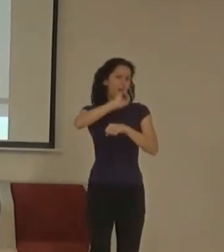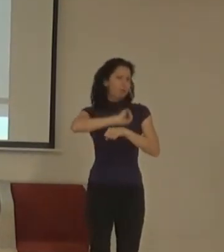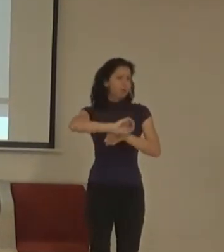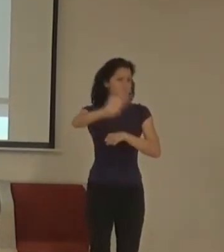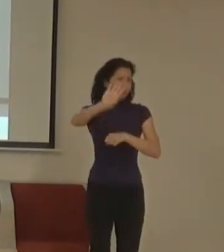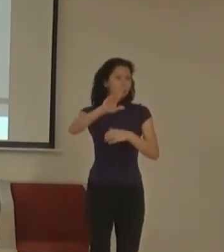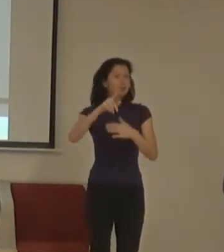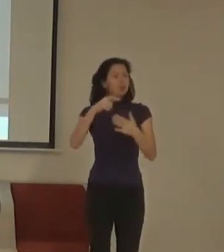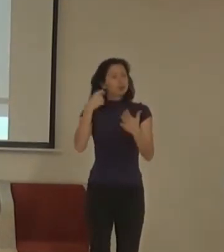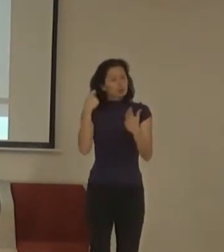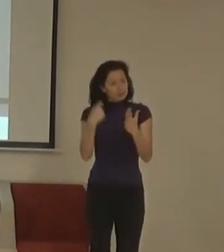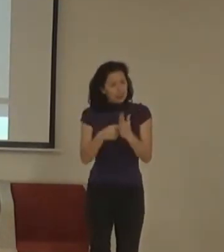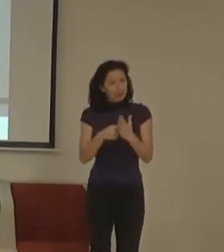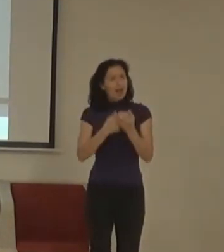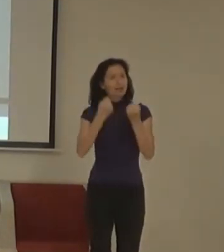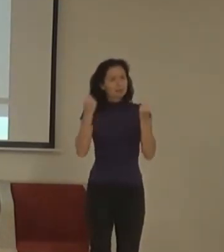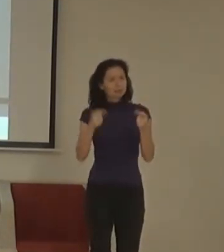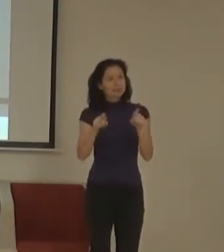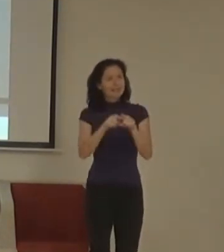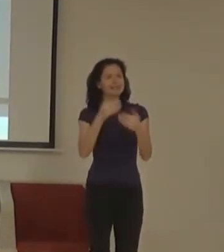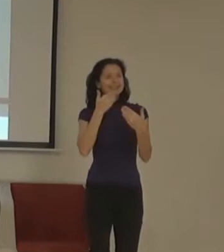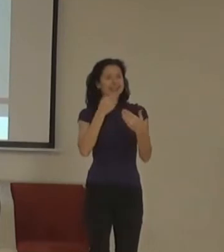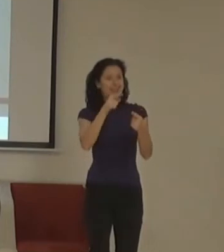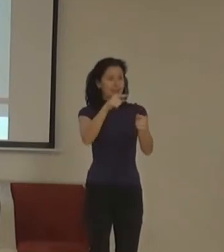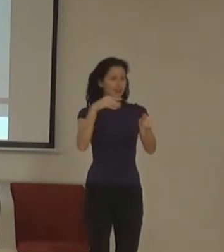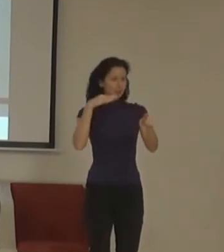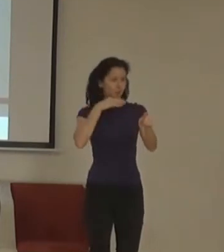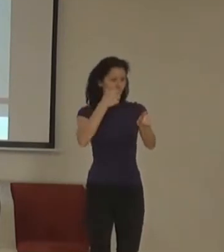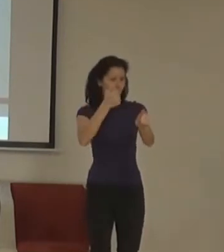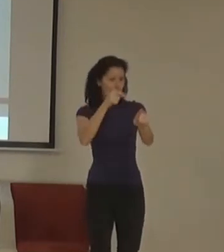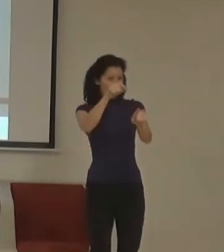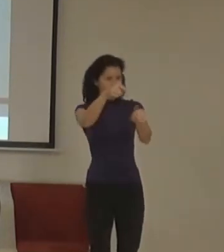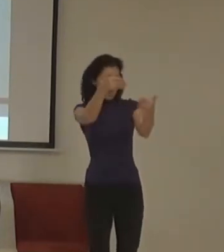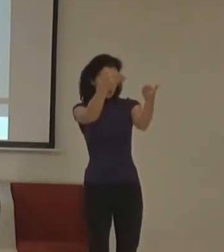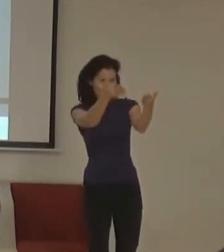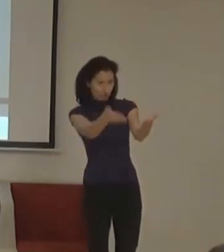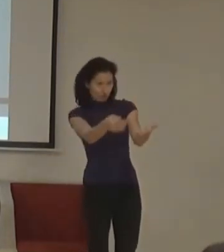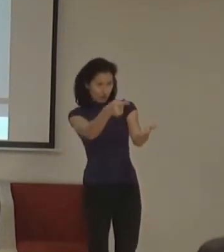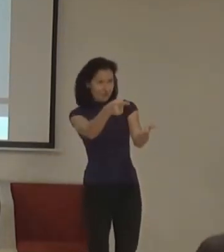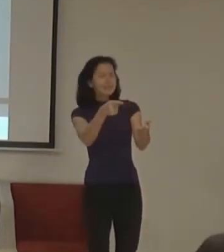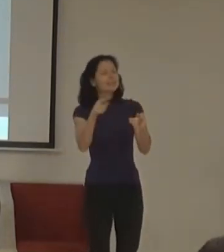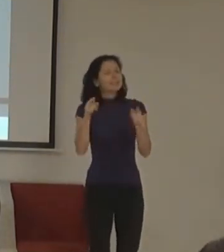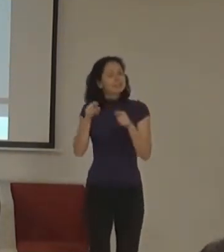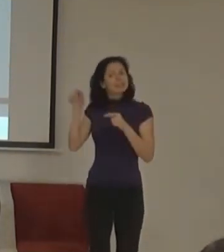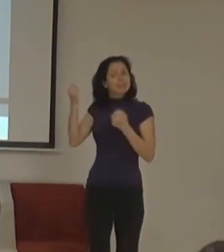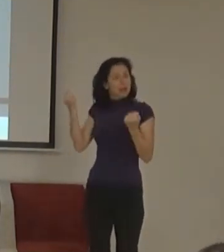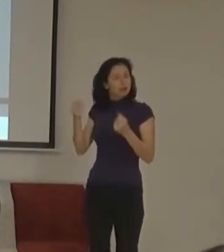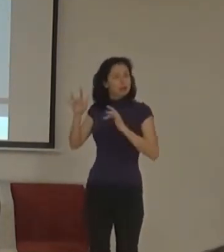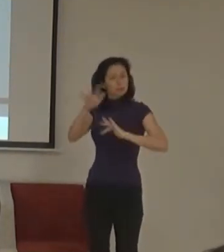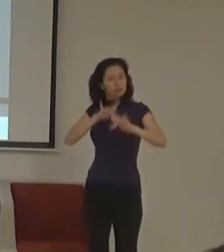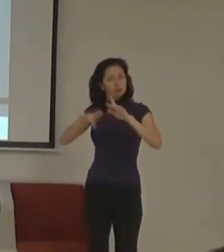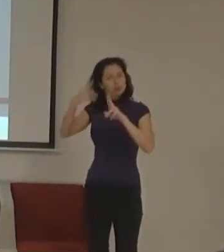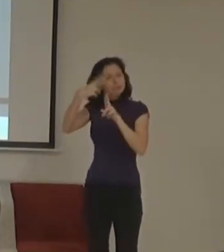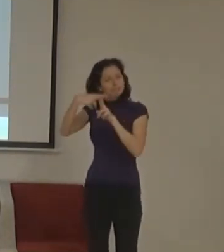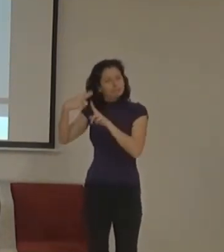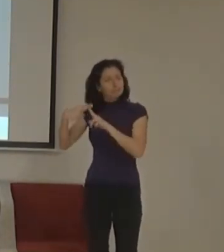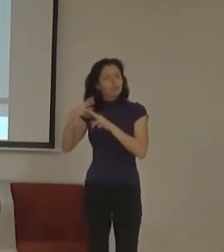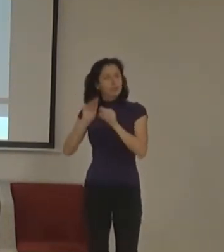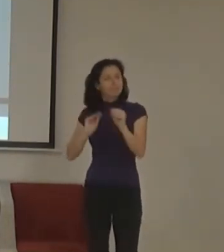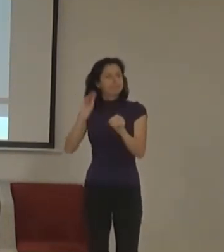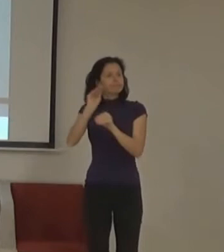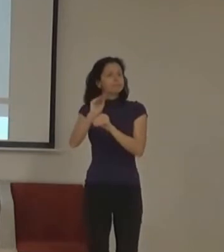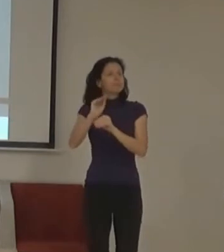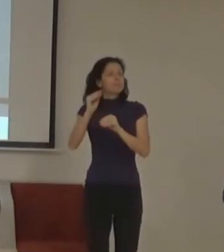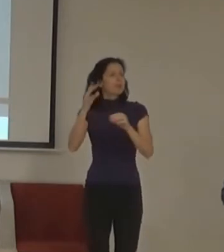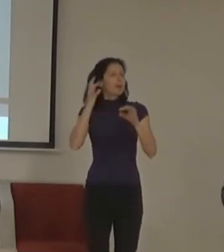ten fyzický přístup, i díky panu Poláčkovi, zpřístupní také tím, že je tam instalována indukční